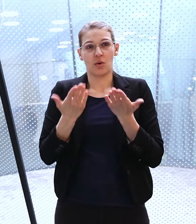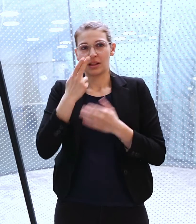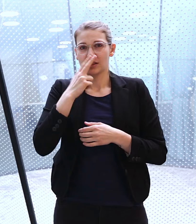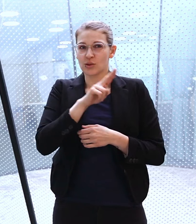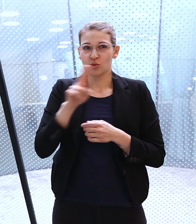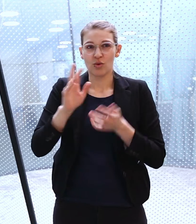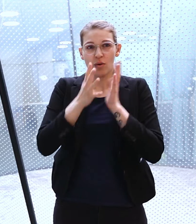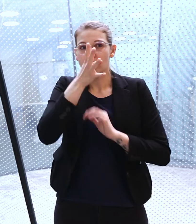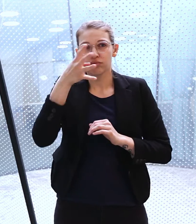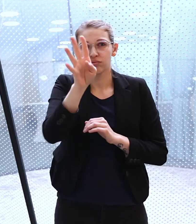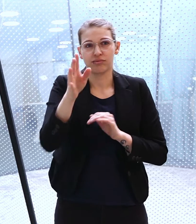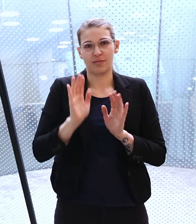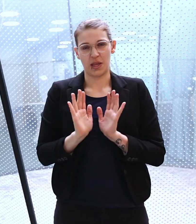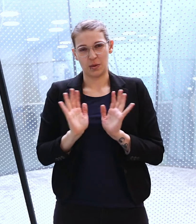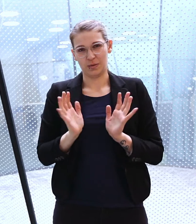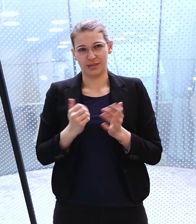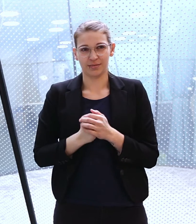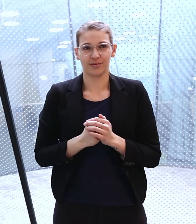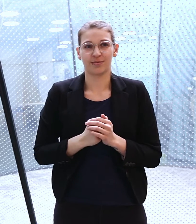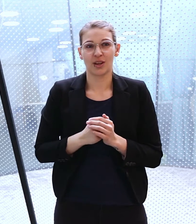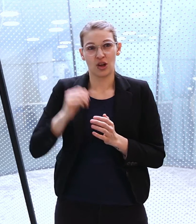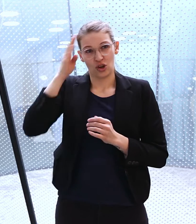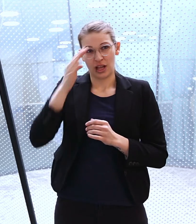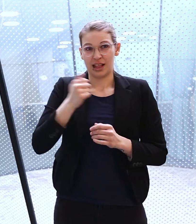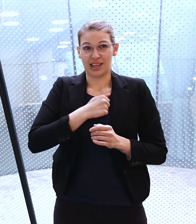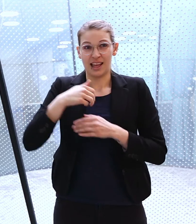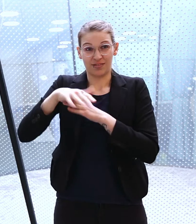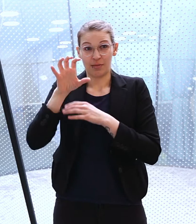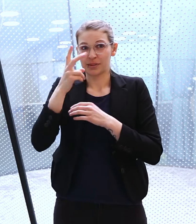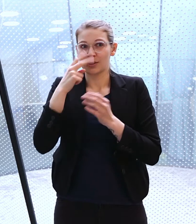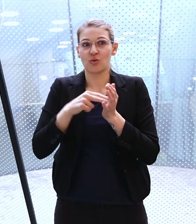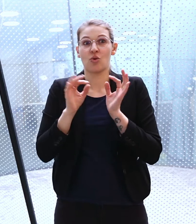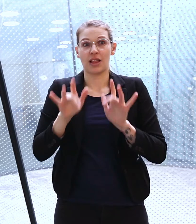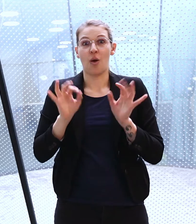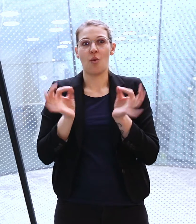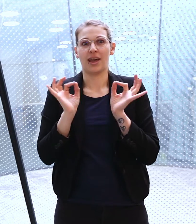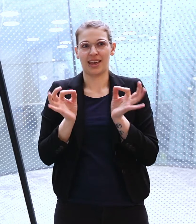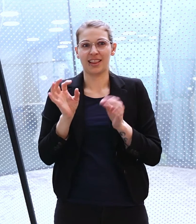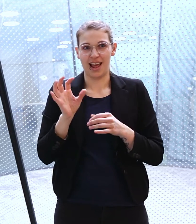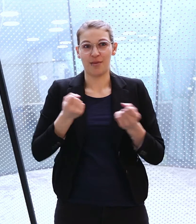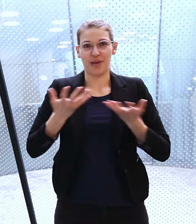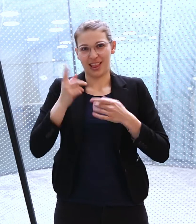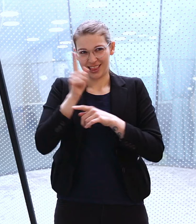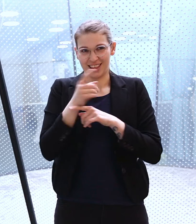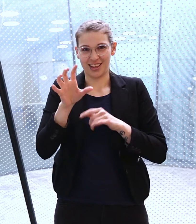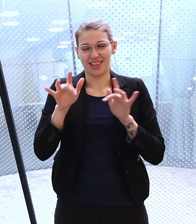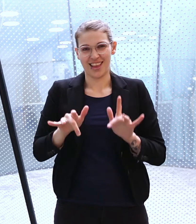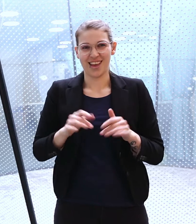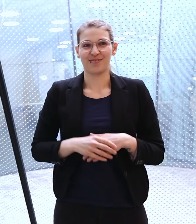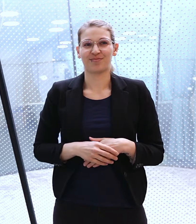unanständig gefunden. Deshalb kommt es heute nur noch aus dem Mund. Auf dem Wappen der Stadt Graz sieht man aber